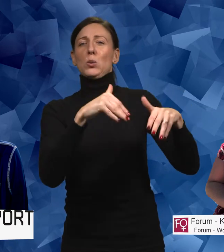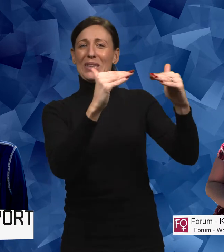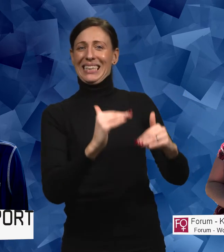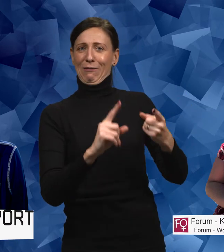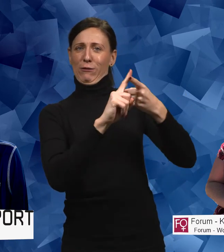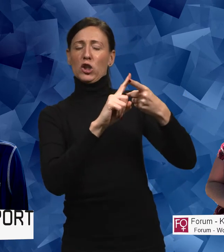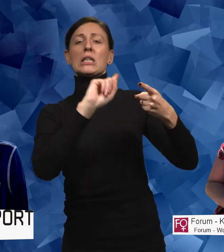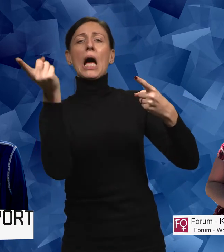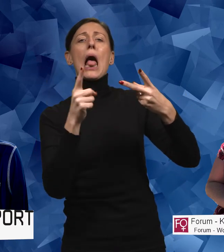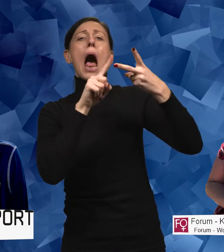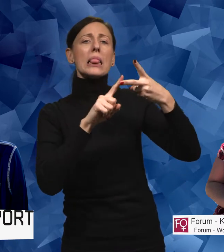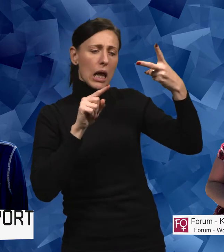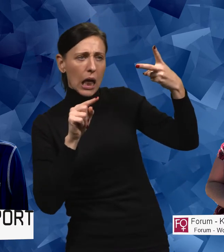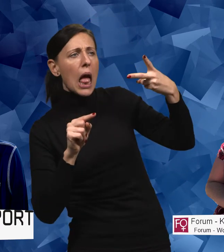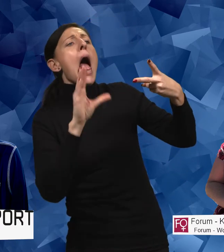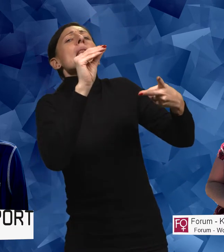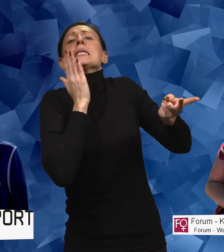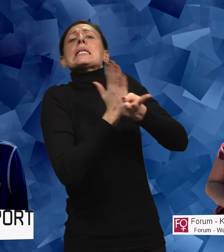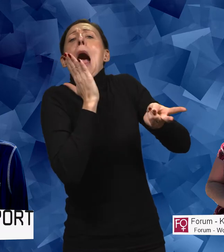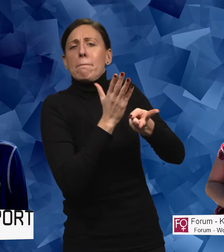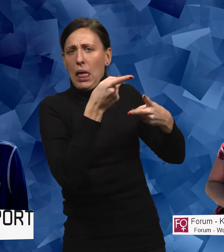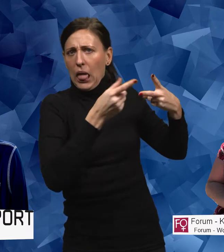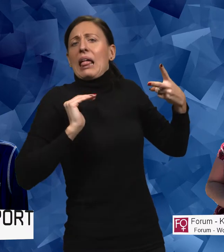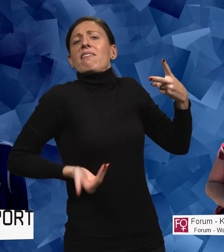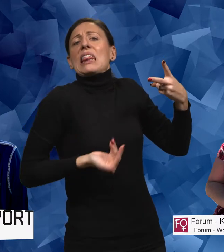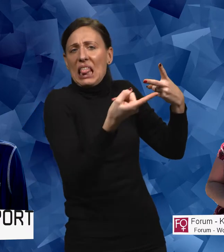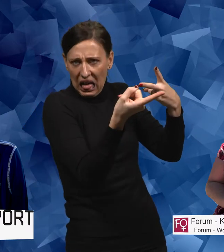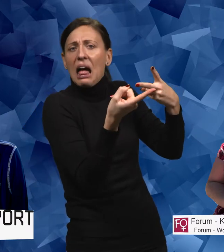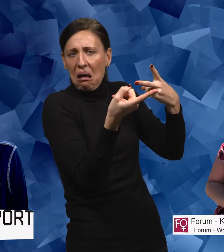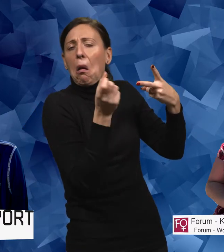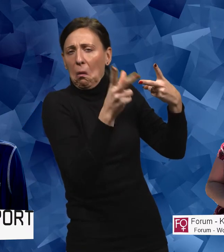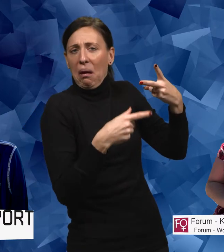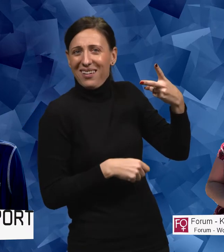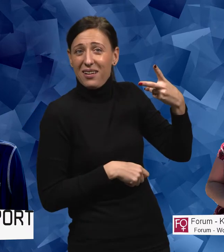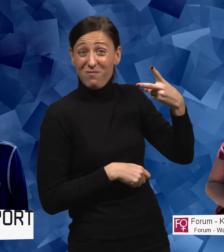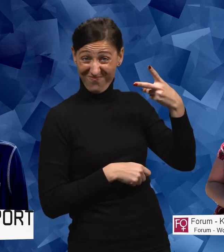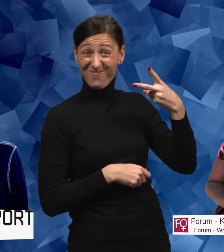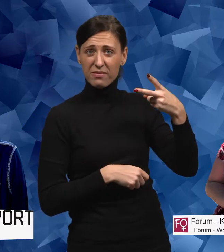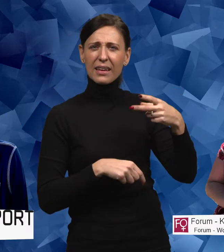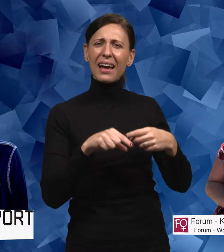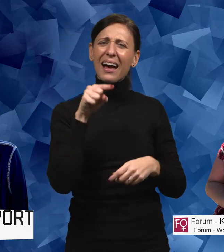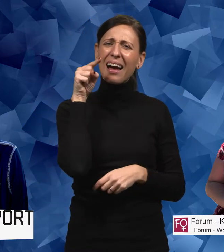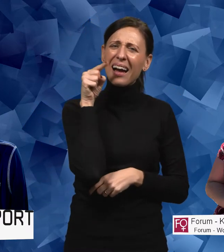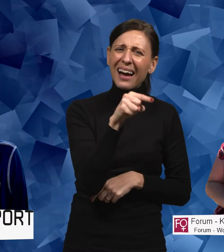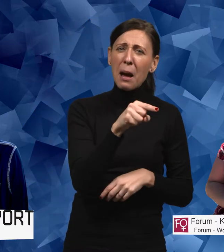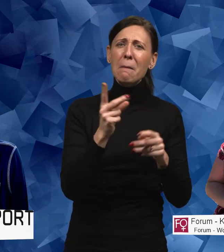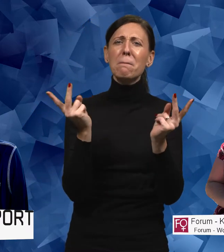I andra hand, okej, så kommer man på ett okej, det där är en kvinna också. Det här innebär ju